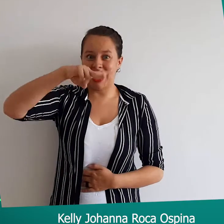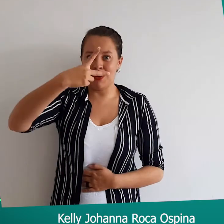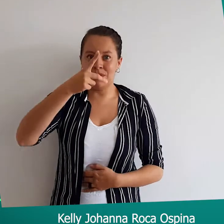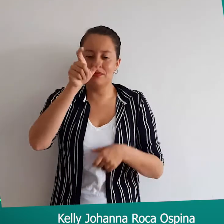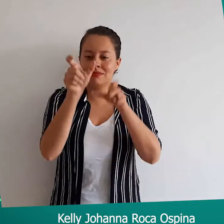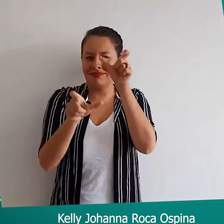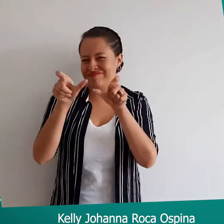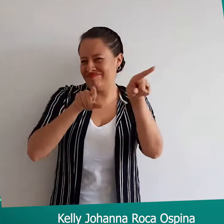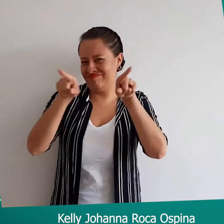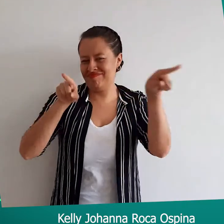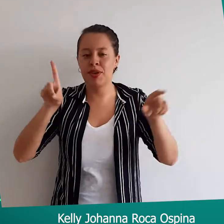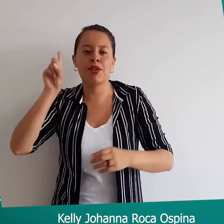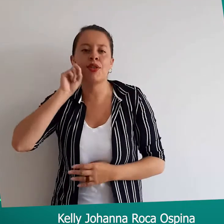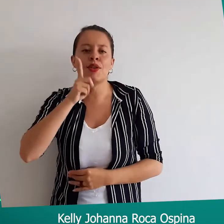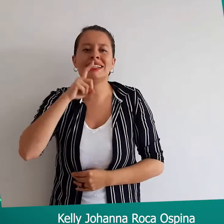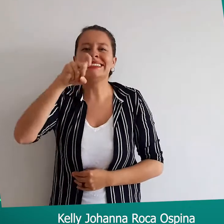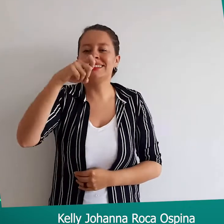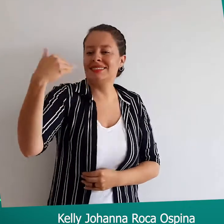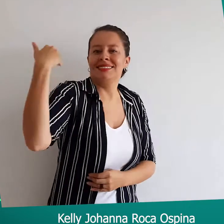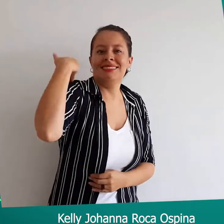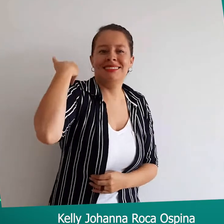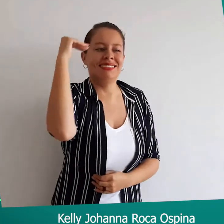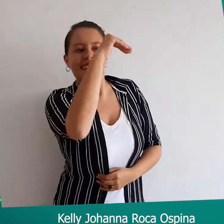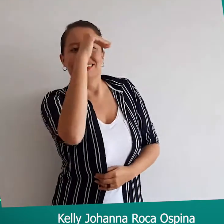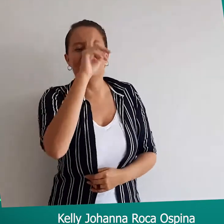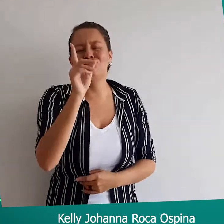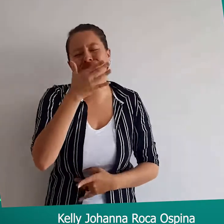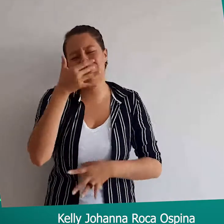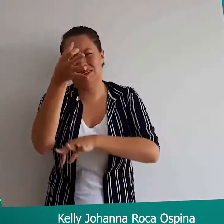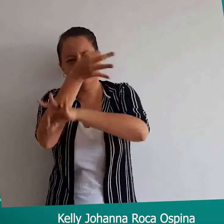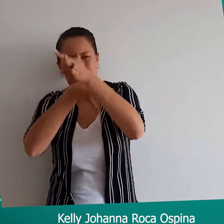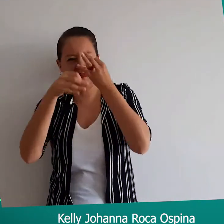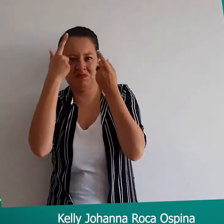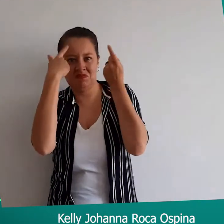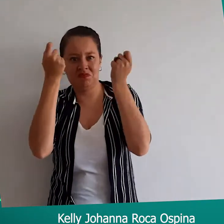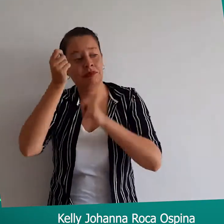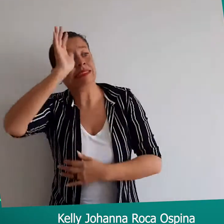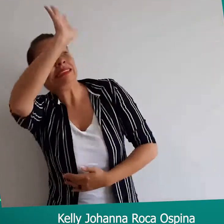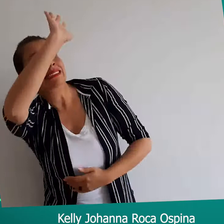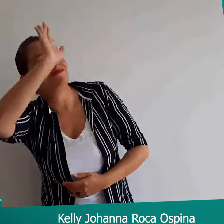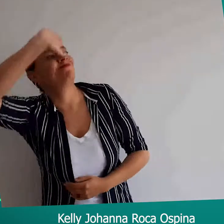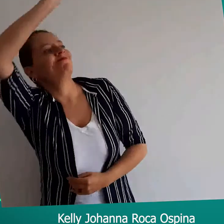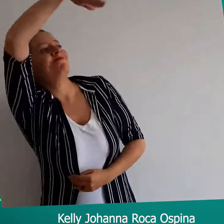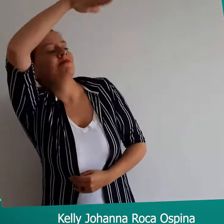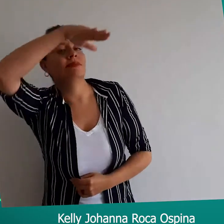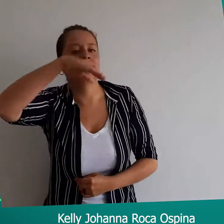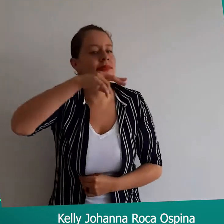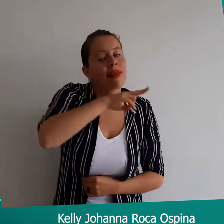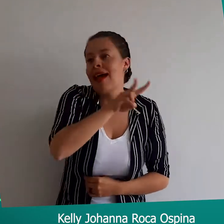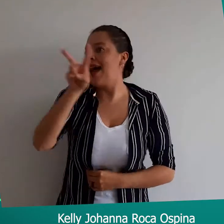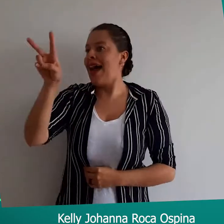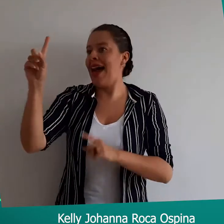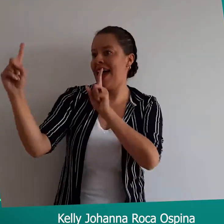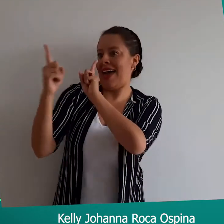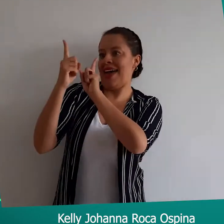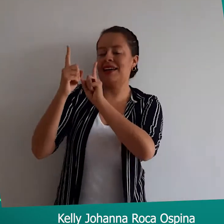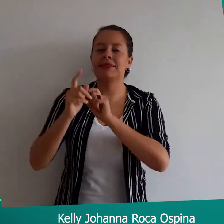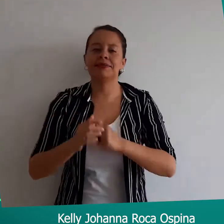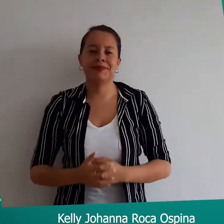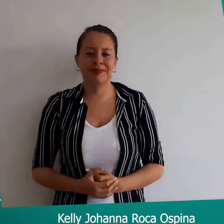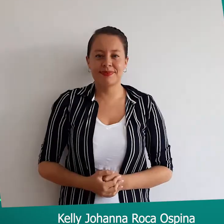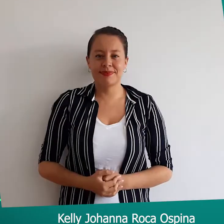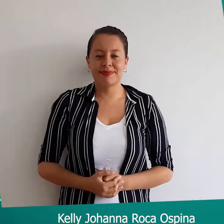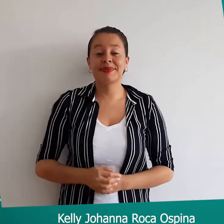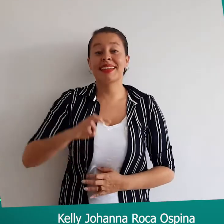Segundo, para llamar la atención de una persona sorda, no la toque, póngase enfrente y llame su atención.